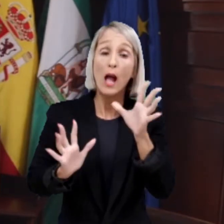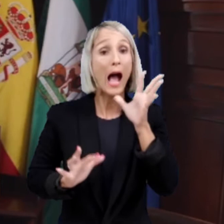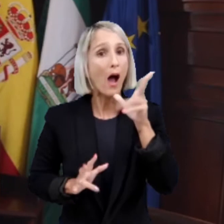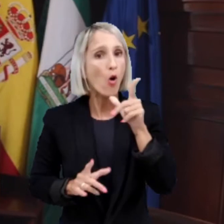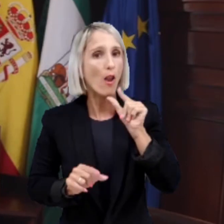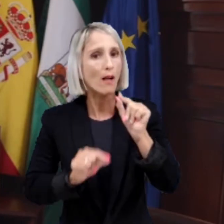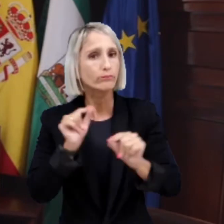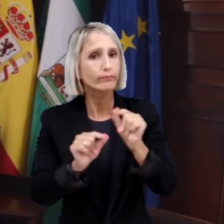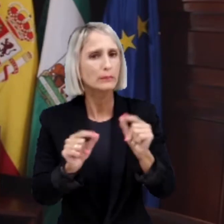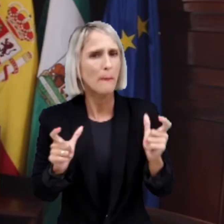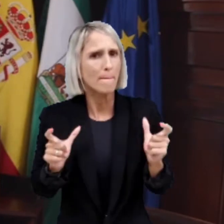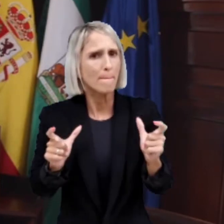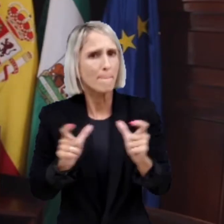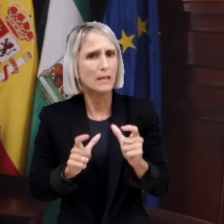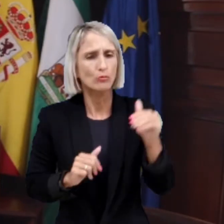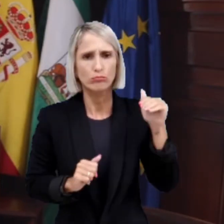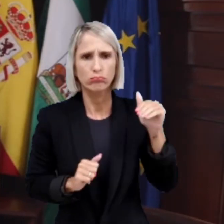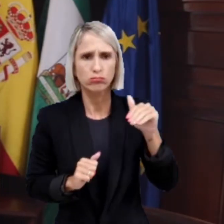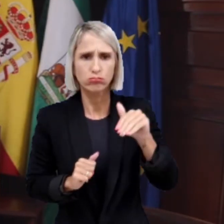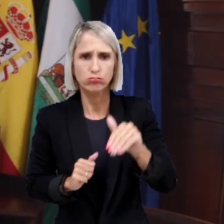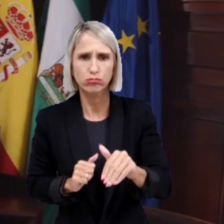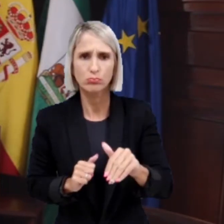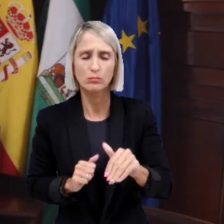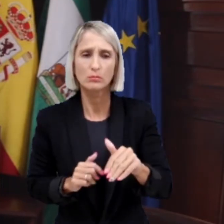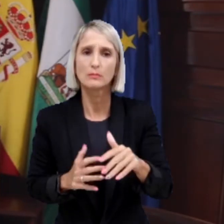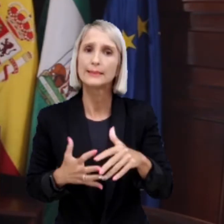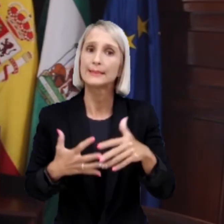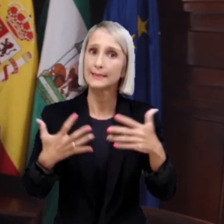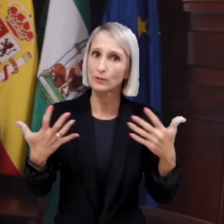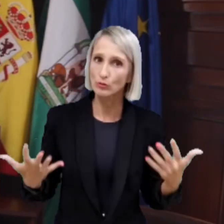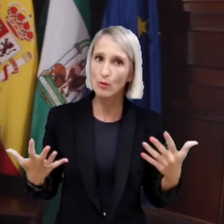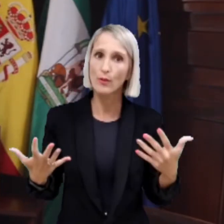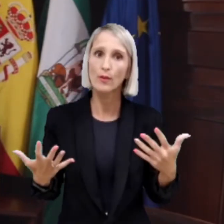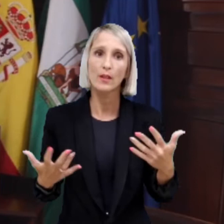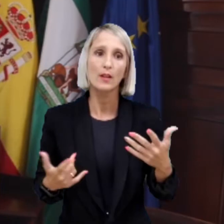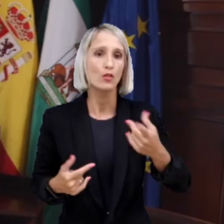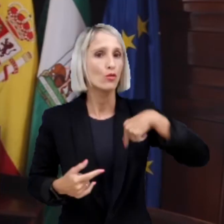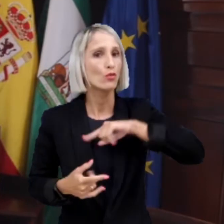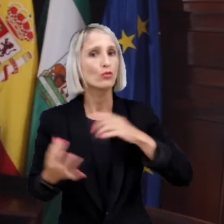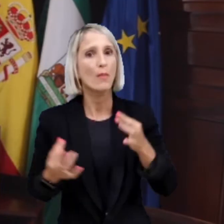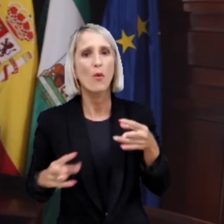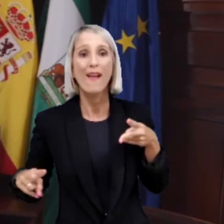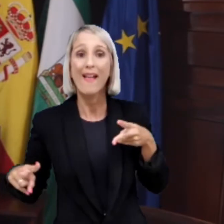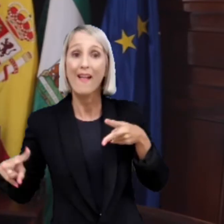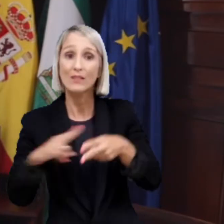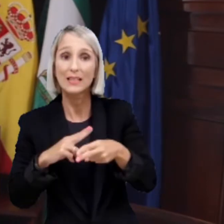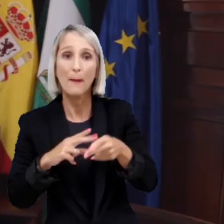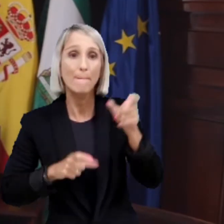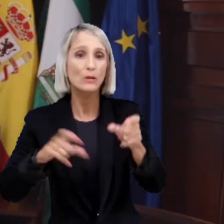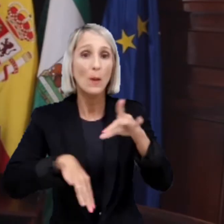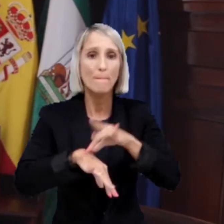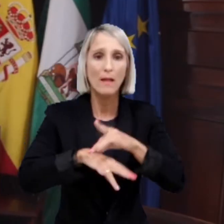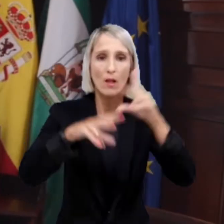descenso continuo de los últimos días, porque es necesario de cara a evitar un trabajo que sea ya